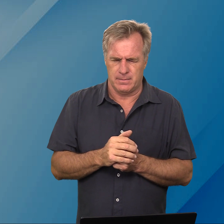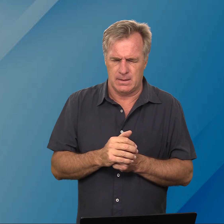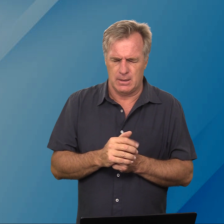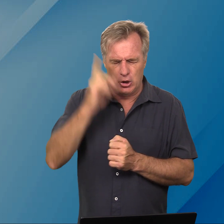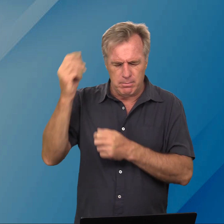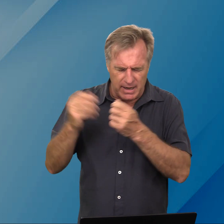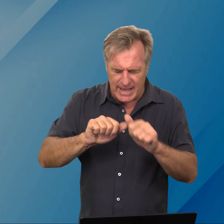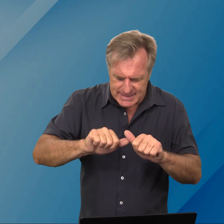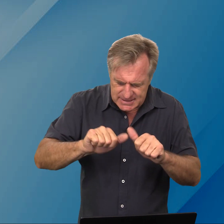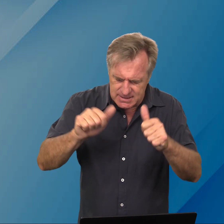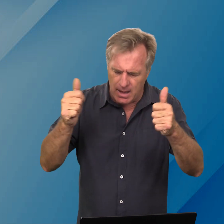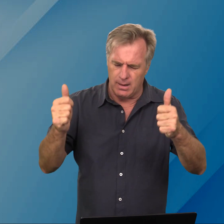jy bring herstel